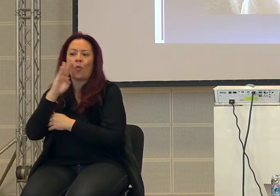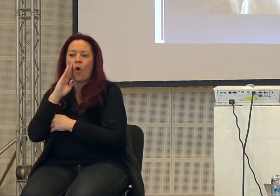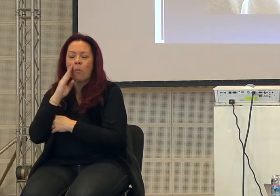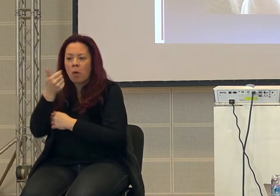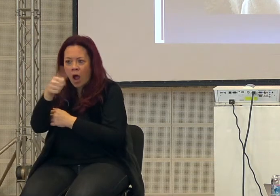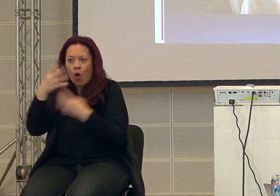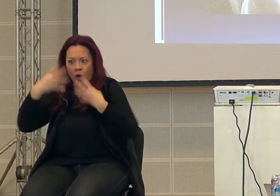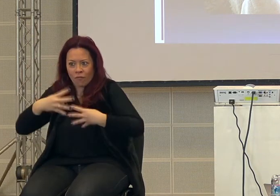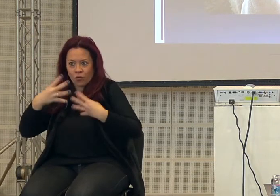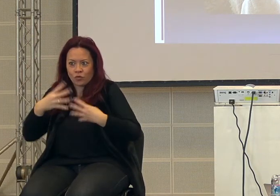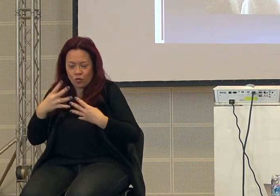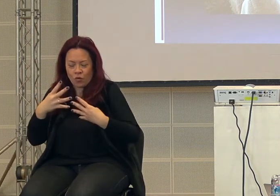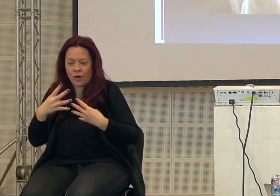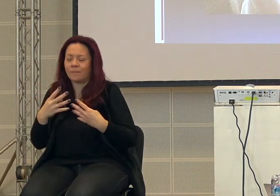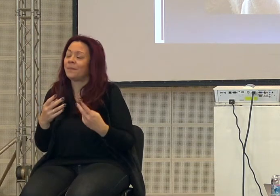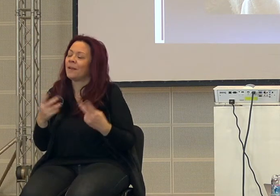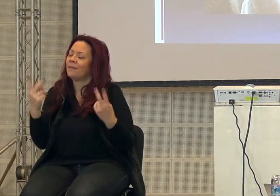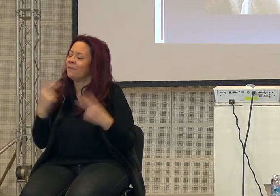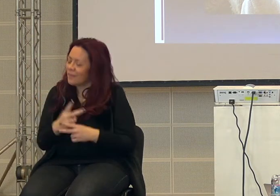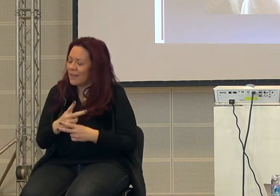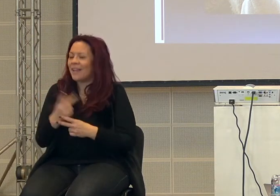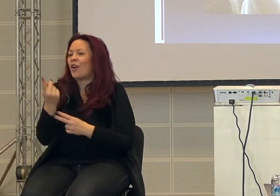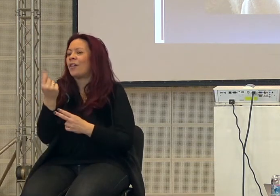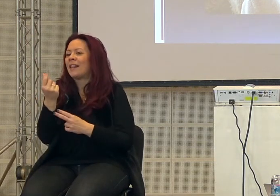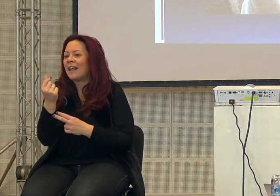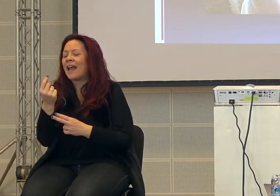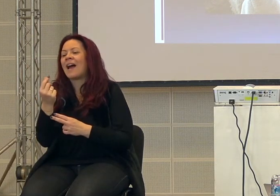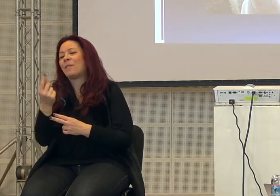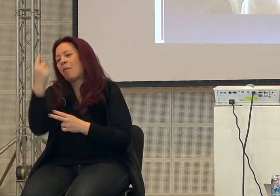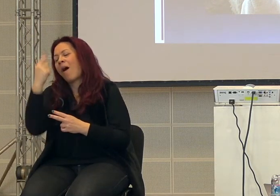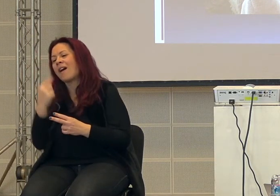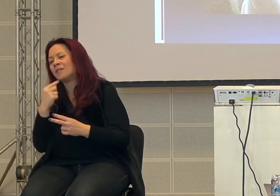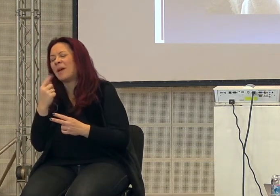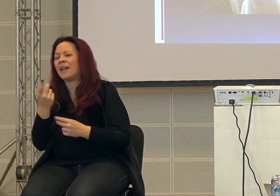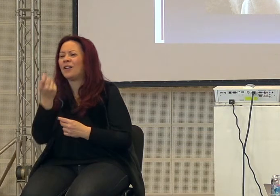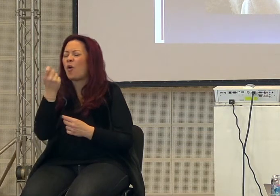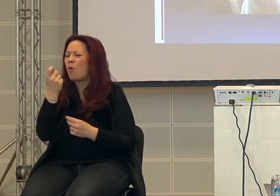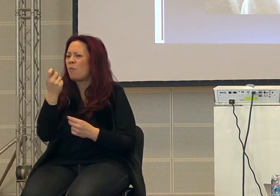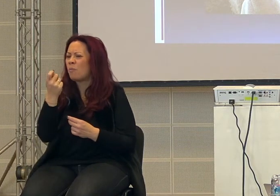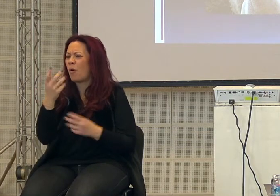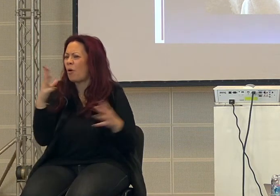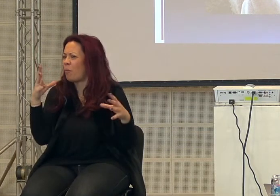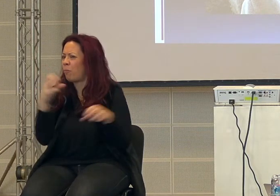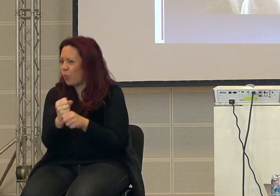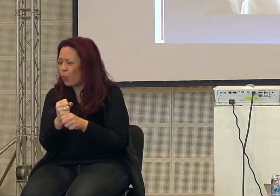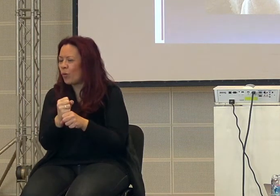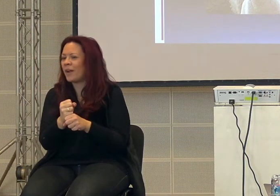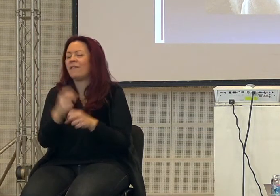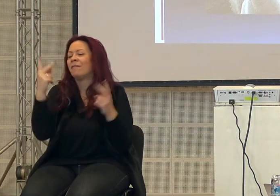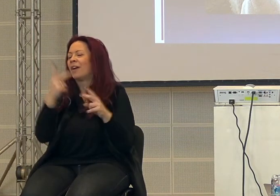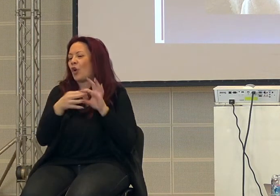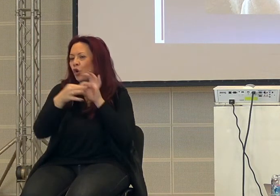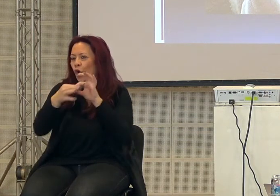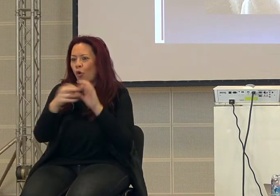funziona. Poi certo, il denaro ha anche degli aspetti oscuri, perché poi in realtà noi non collaboriamo, noi